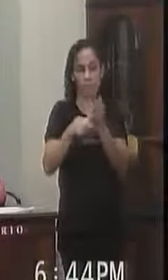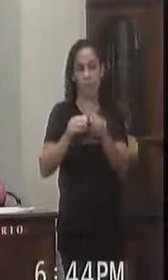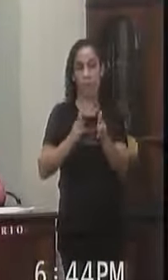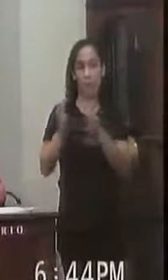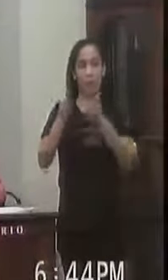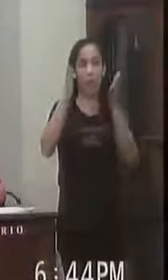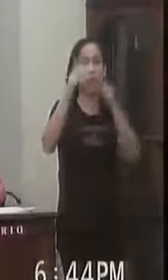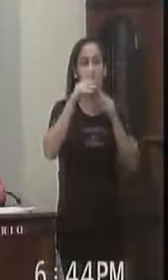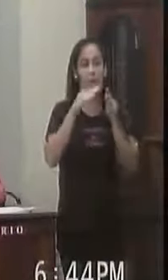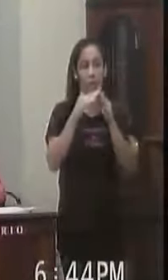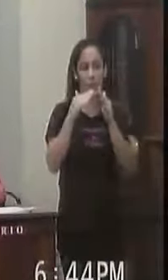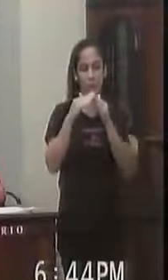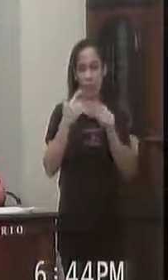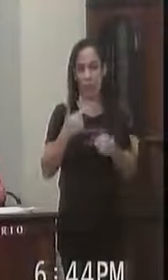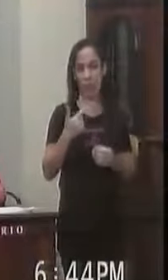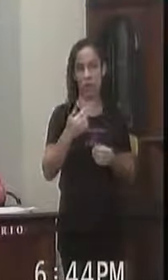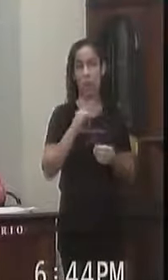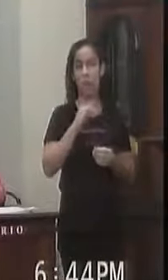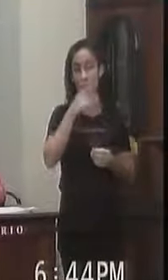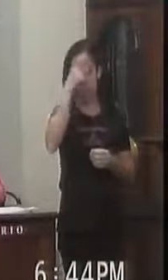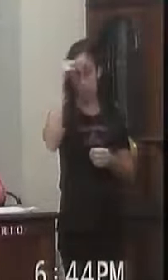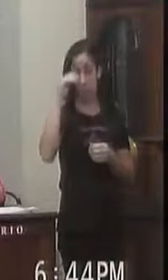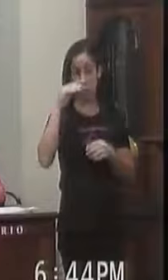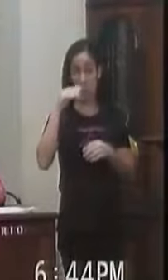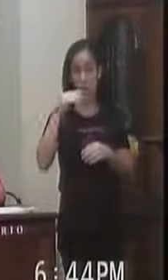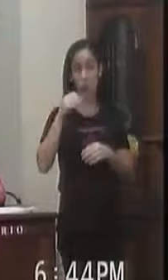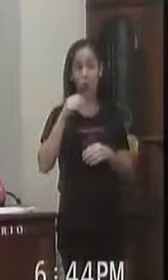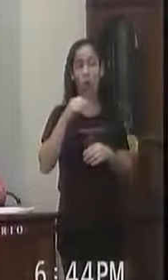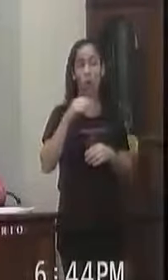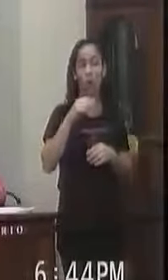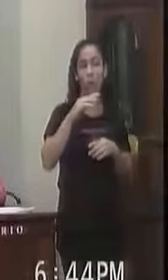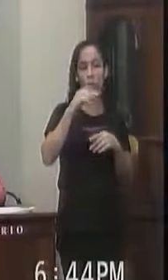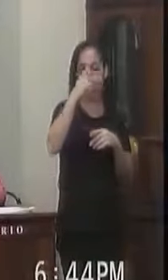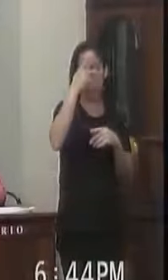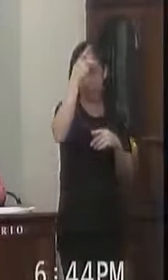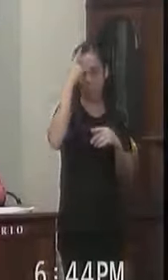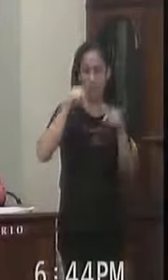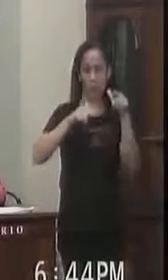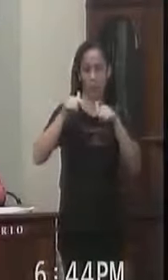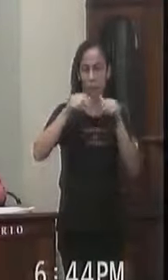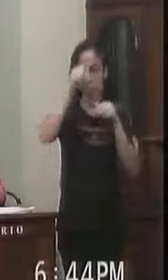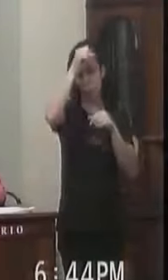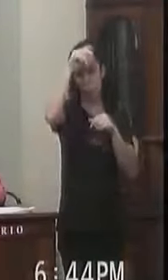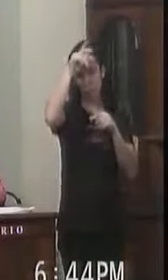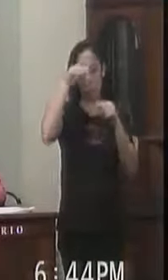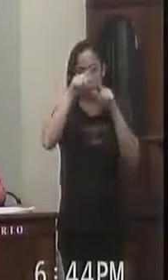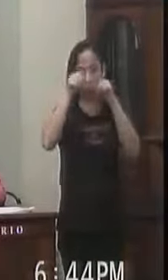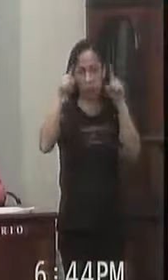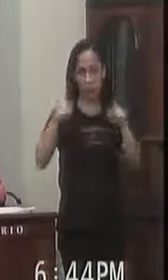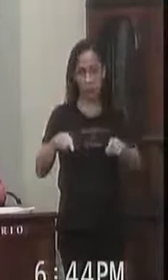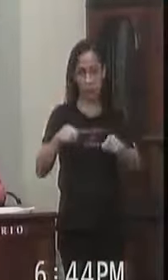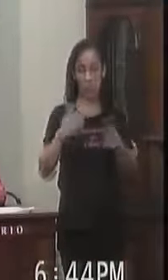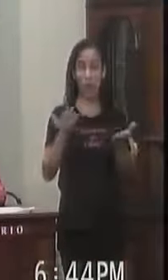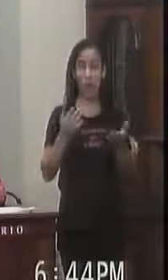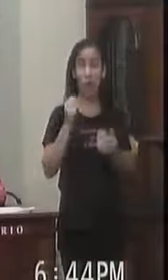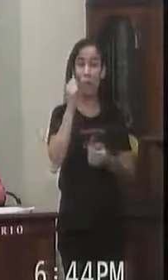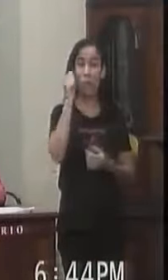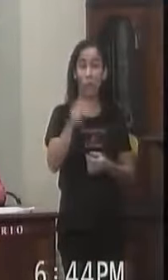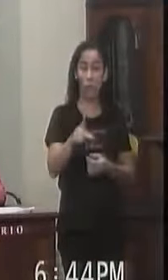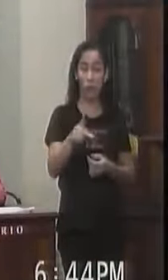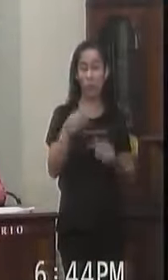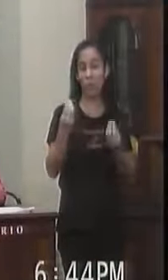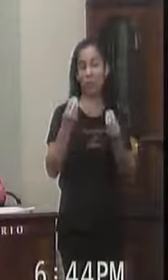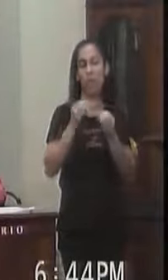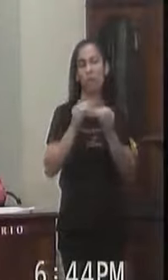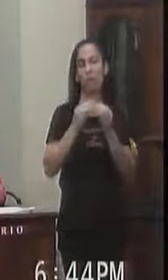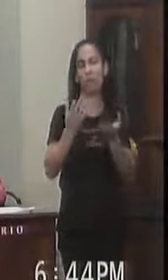um funcionário Da prefeitura Ocorre que o funcionário Se aposentou E as correspondências Não estão sendo entregues Para que tenhamos O problema solucionado Solicita através dessa